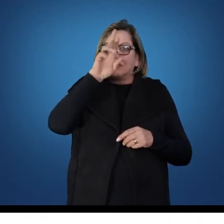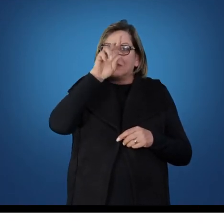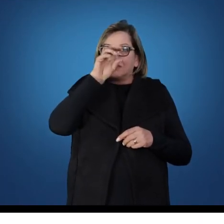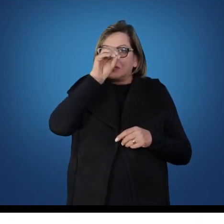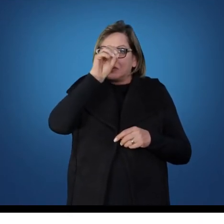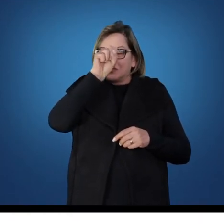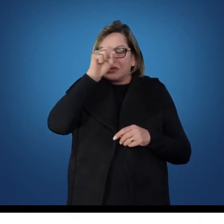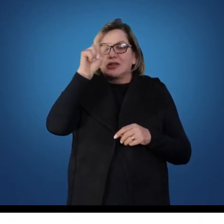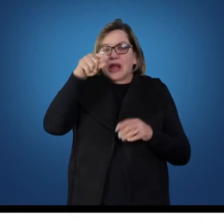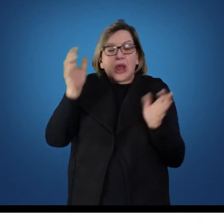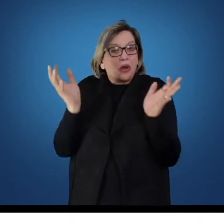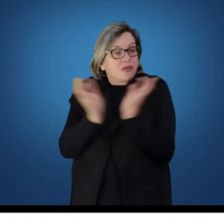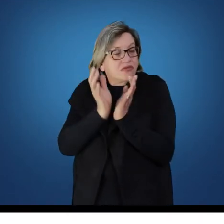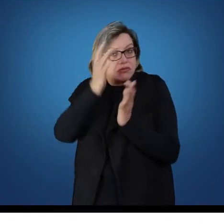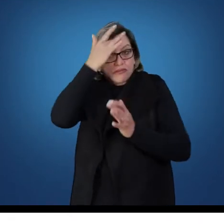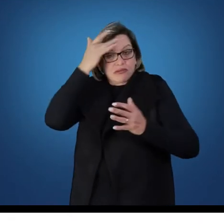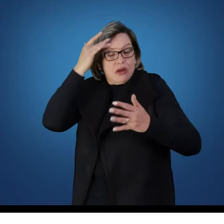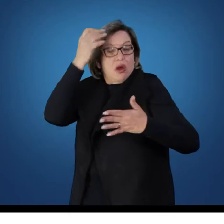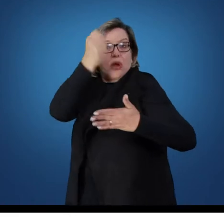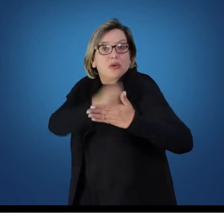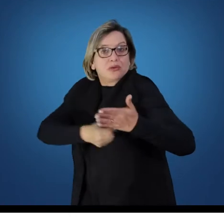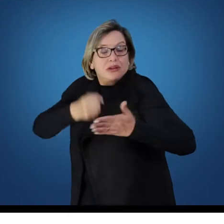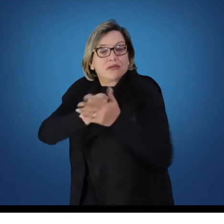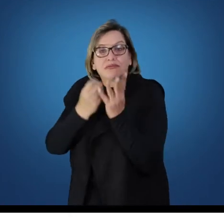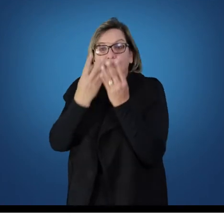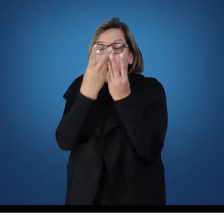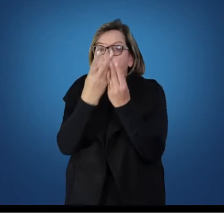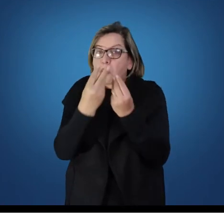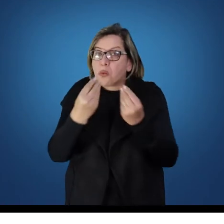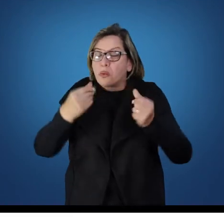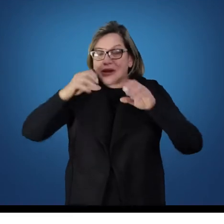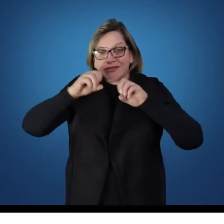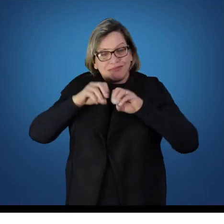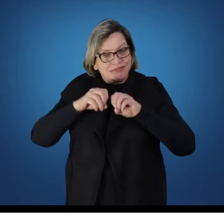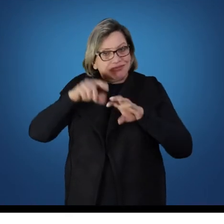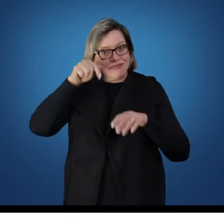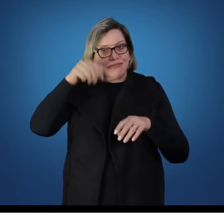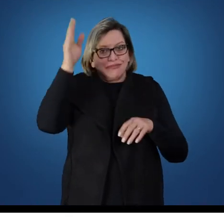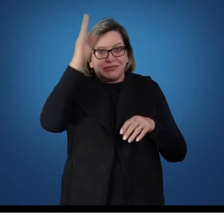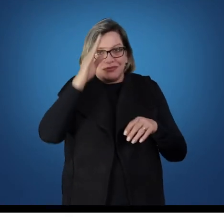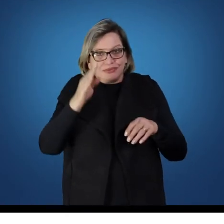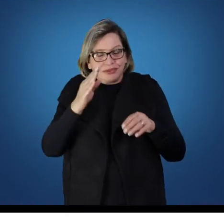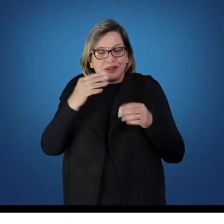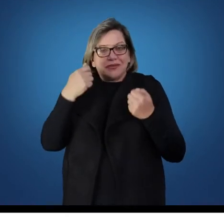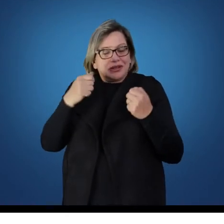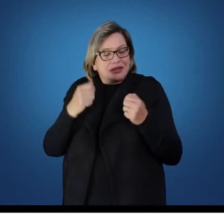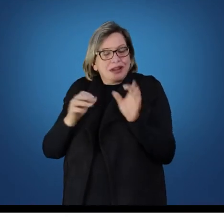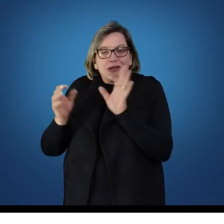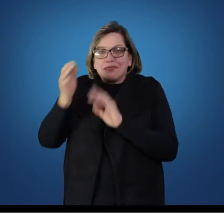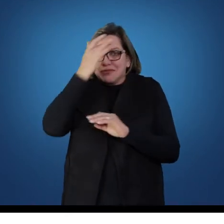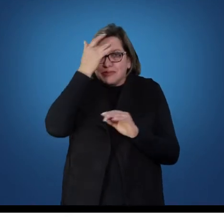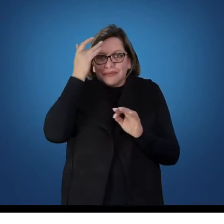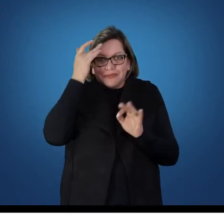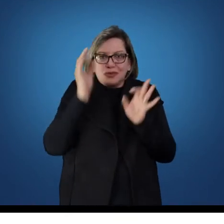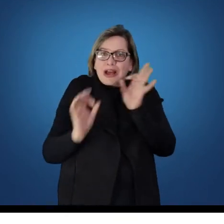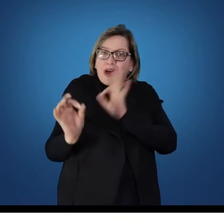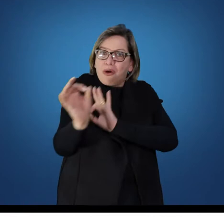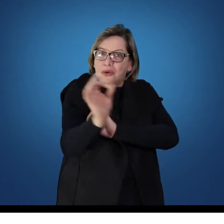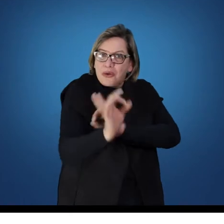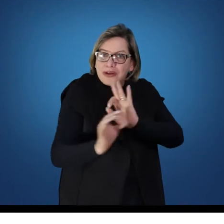Veja que isso é uma construção histórica e que necessita que as pessoas estejam se mobilizando para que a educação ocorra, para